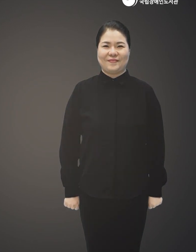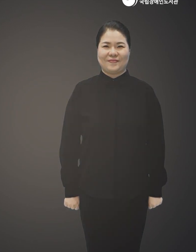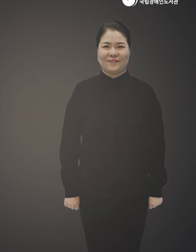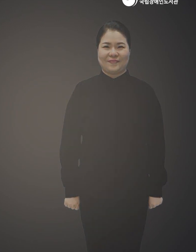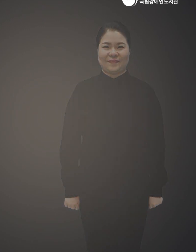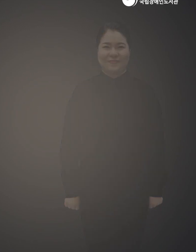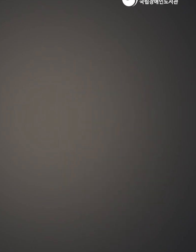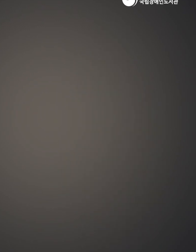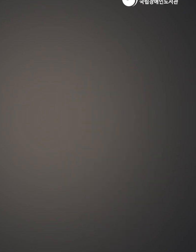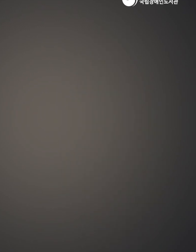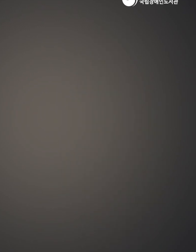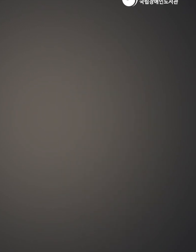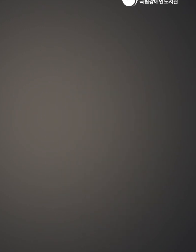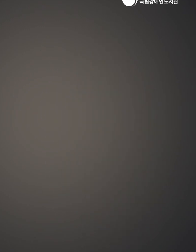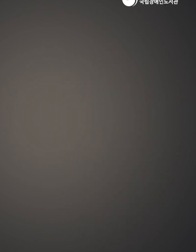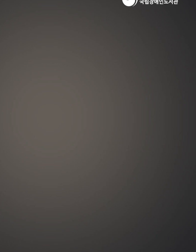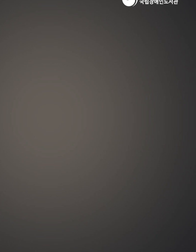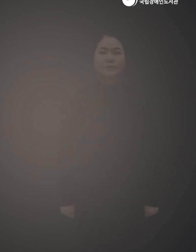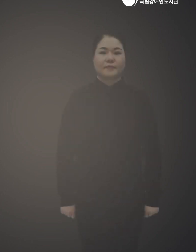수호서제